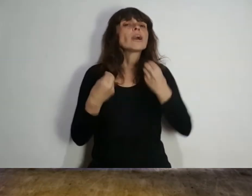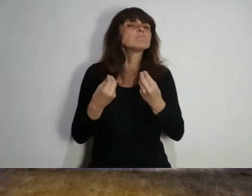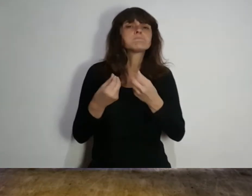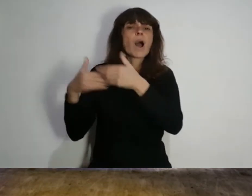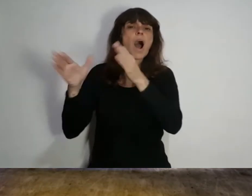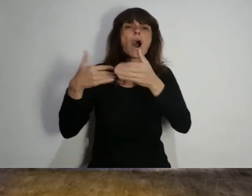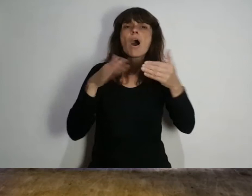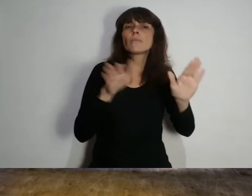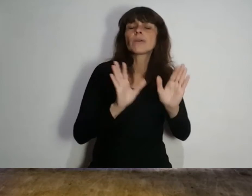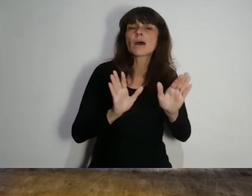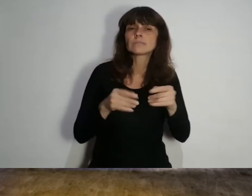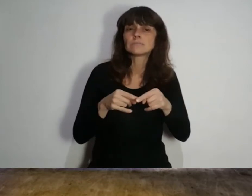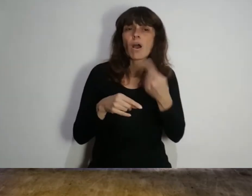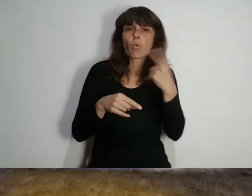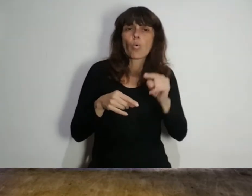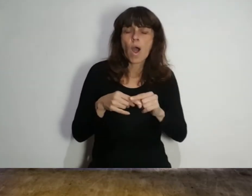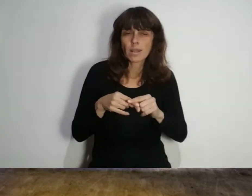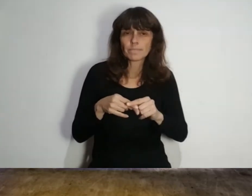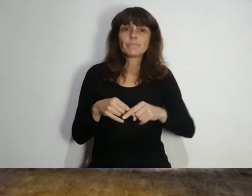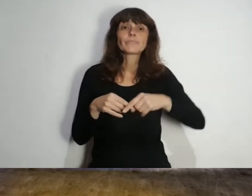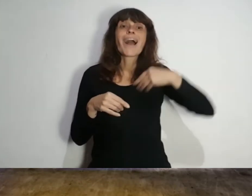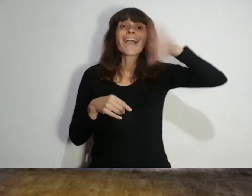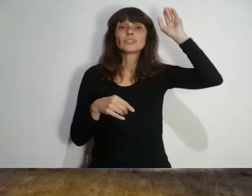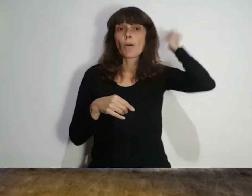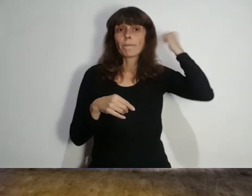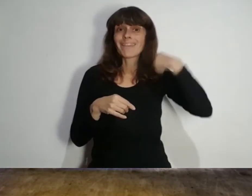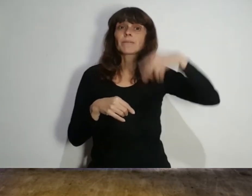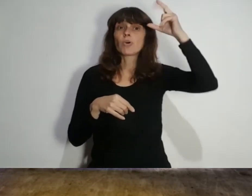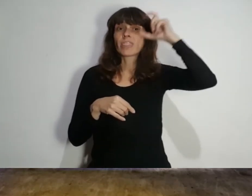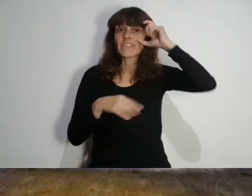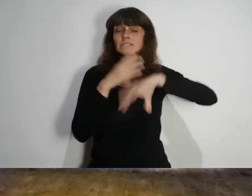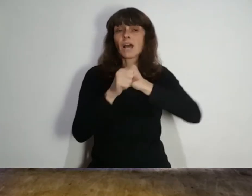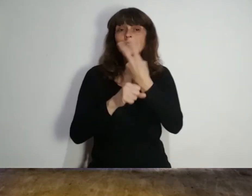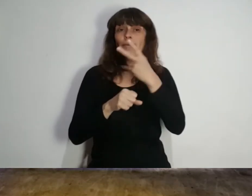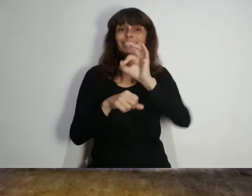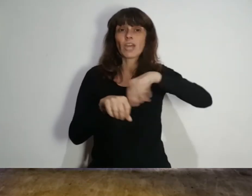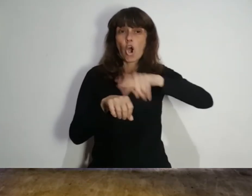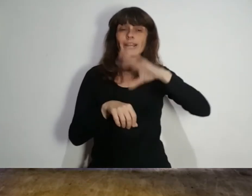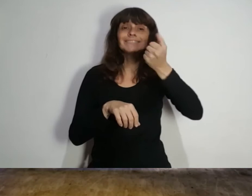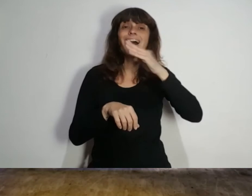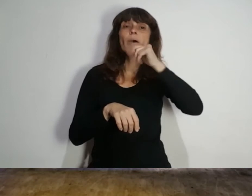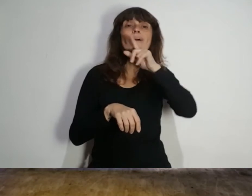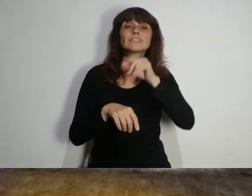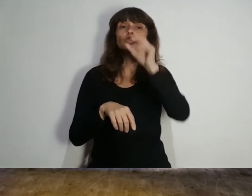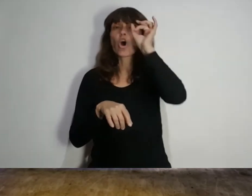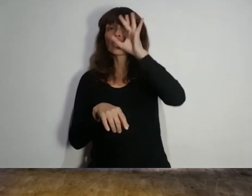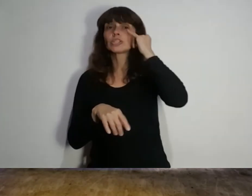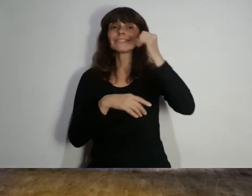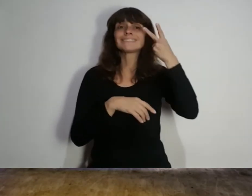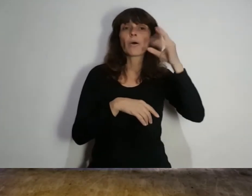horarios en que funcionarán los centros comerciales porteños serán el Alto Palermo de 10 a 20 horas y el Abasto Shopping de 12